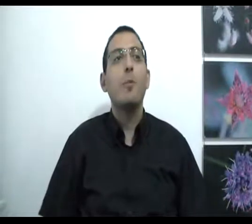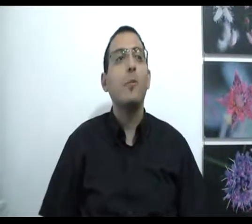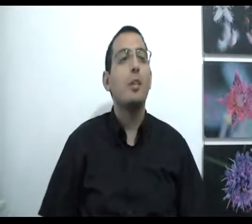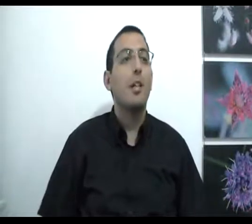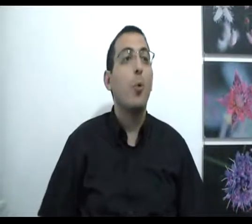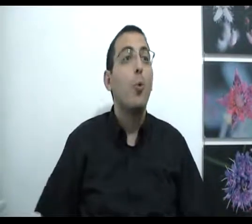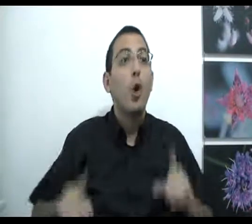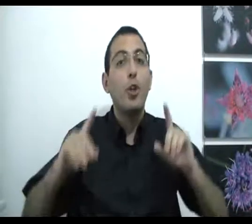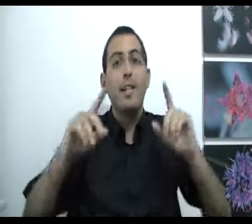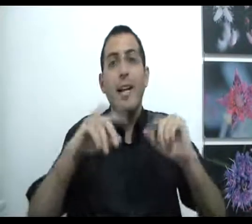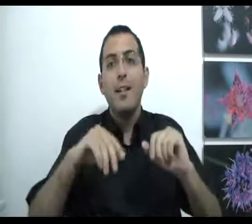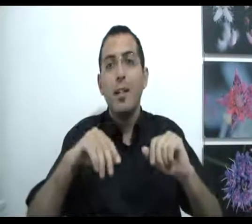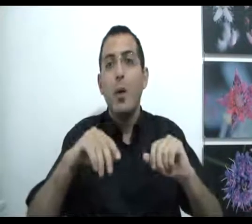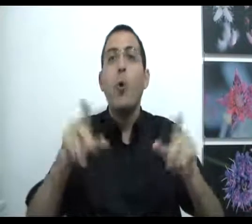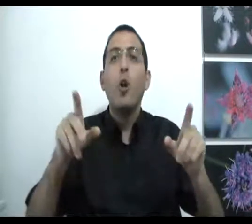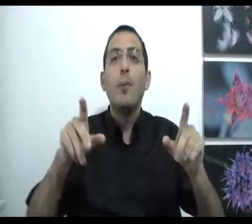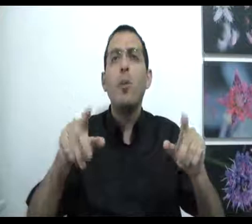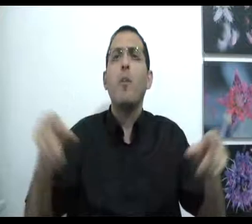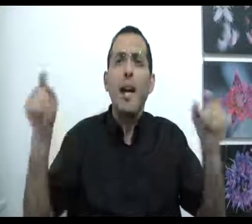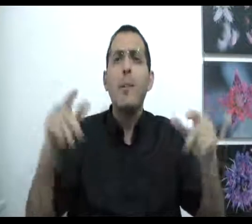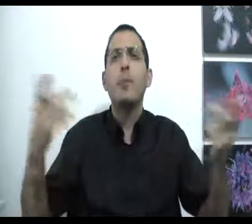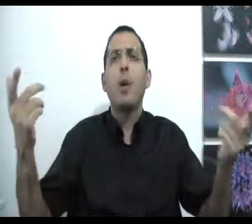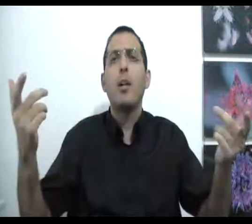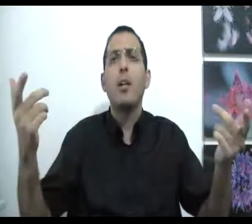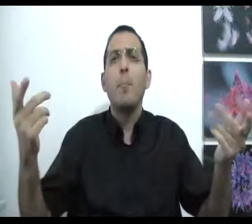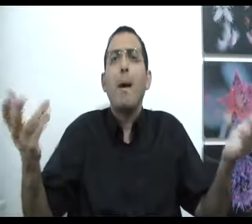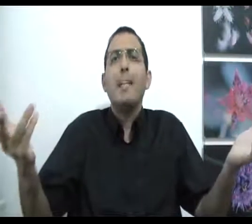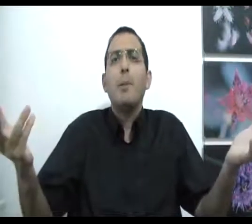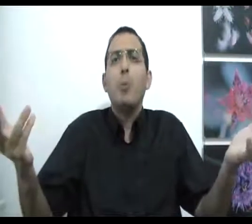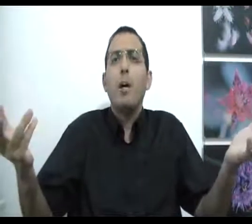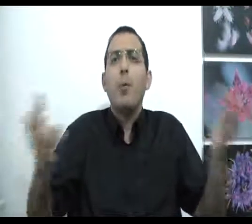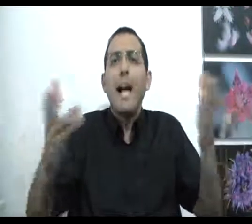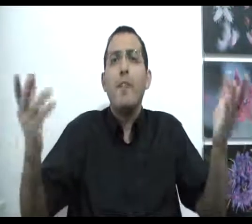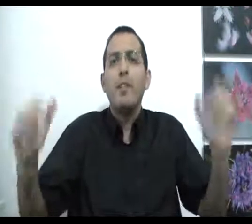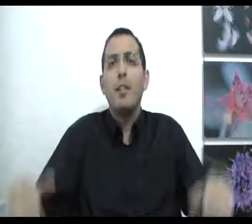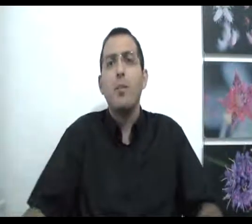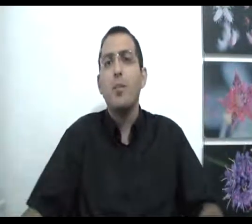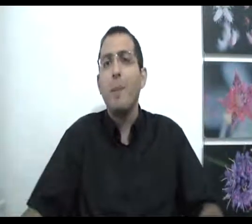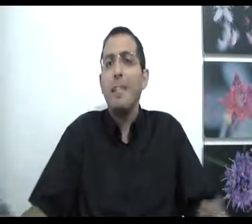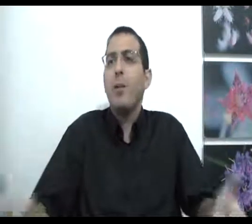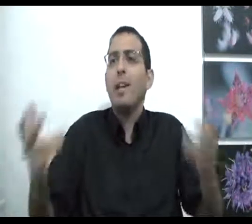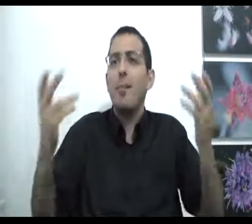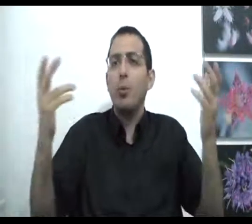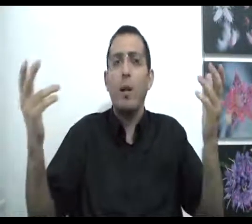אומרת משקר? הוא לא יודע? הוא לא בטוח? הוא אומר אני בטוח מה אתה בטוח? אולי איפך זה נכון? מה אתה כל כך בטוח?